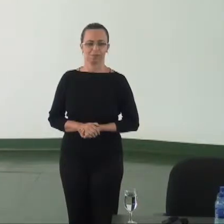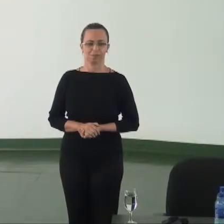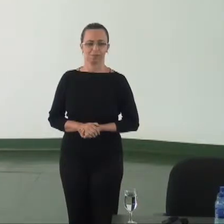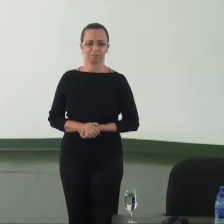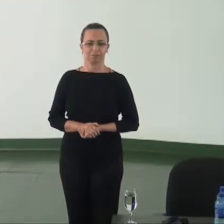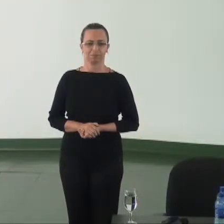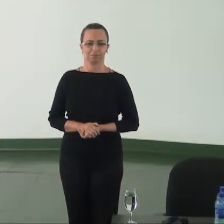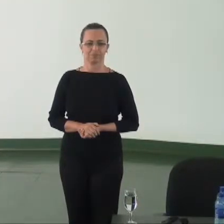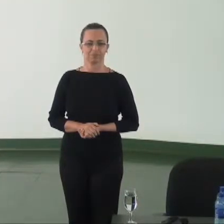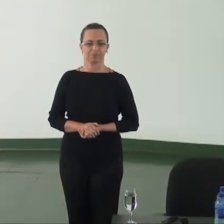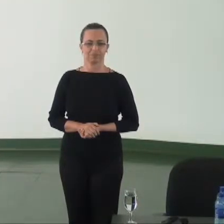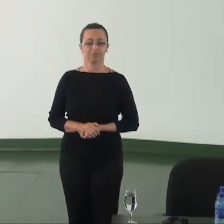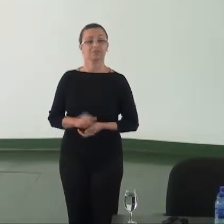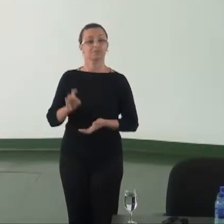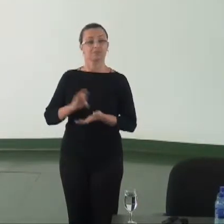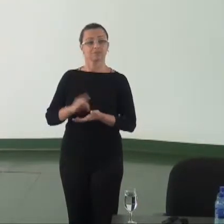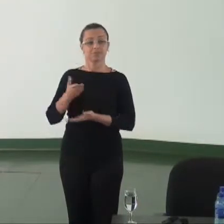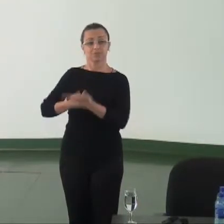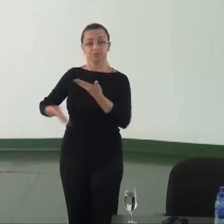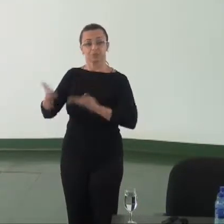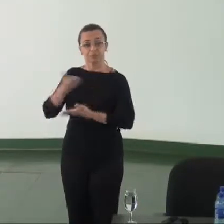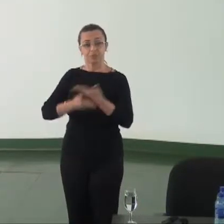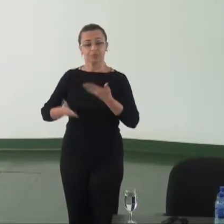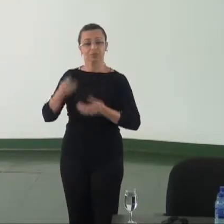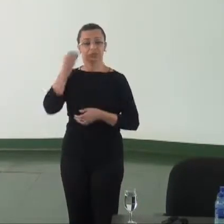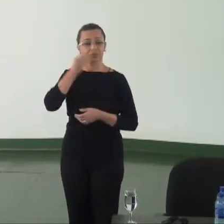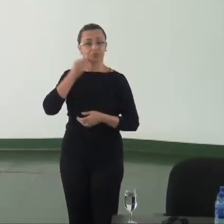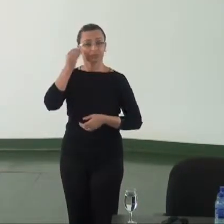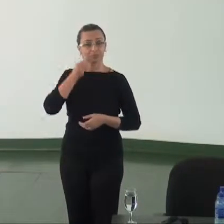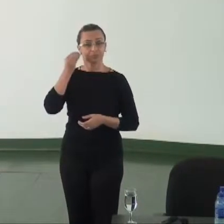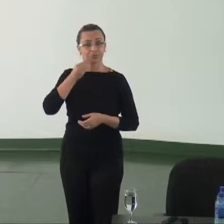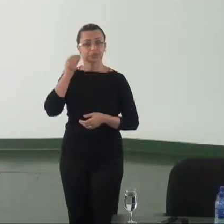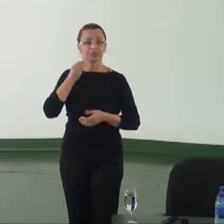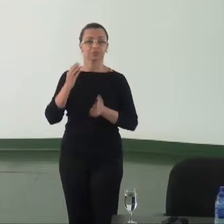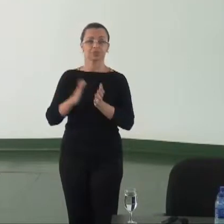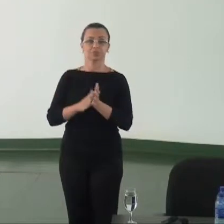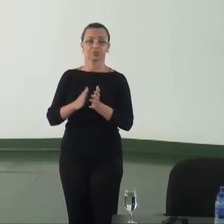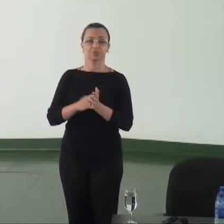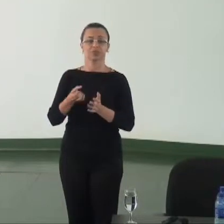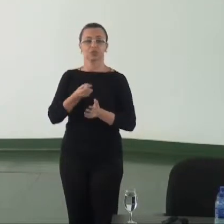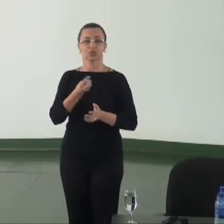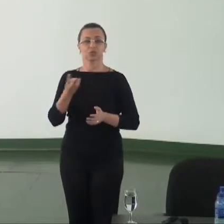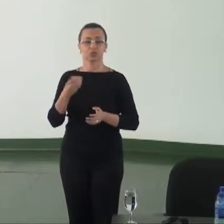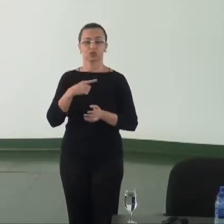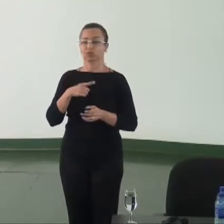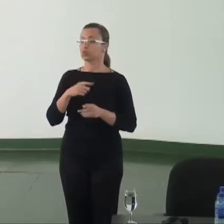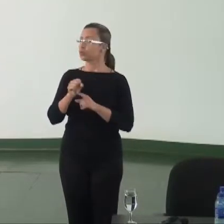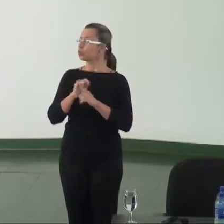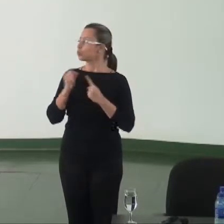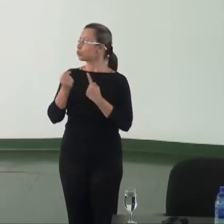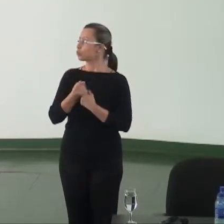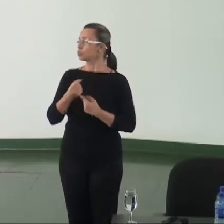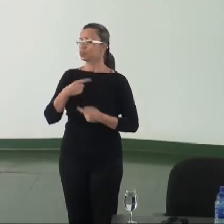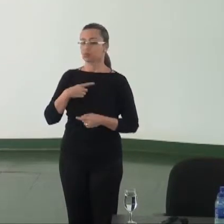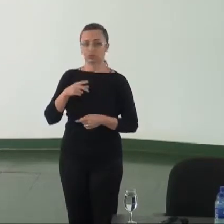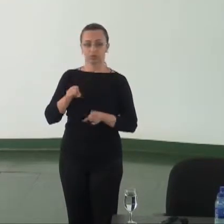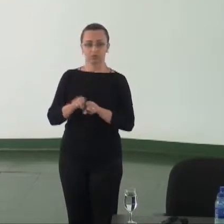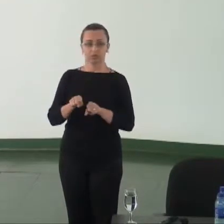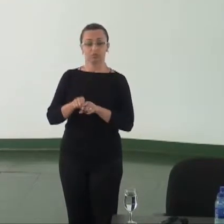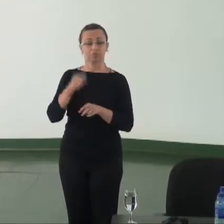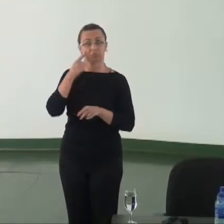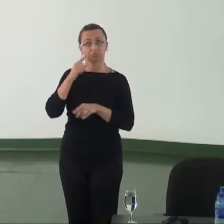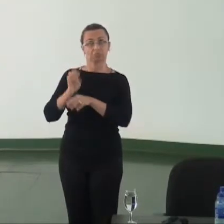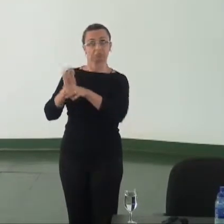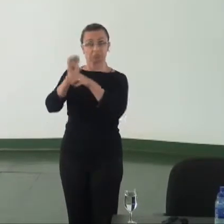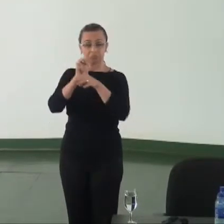realizar o compartilhamento de experiências exitosas do Ministério Público com entidades sociais verificar se há estados